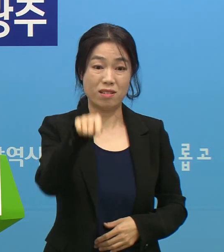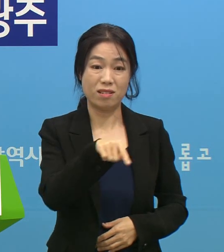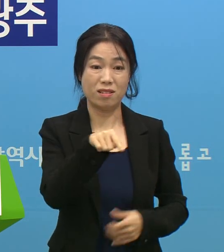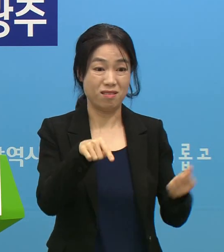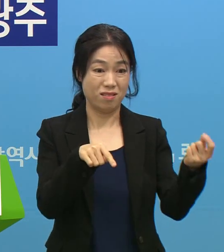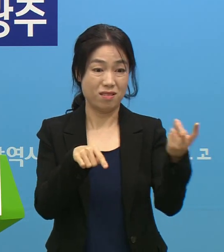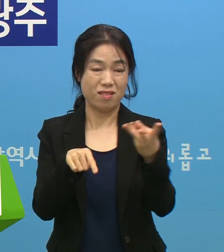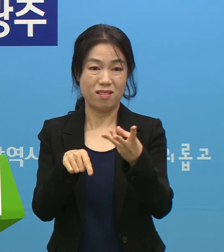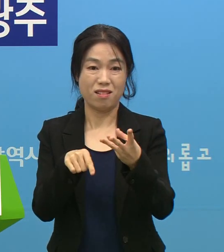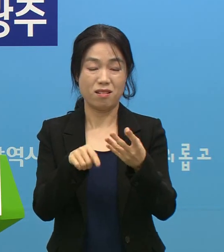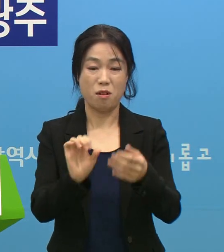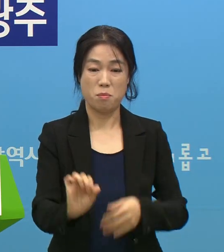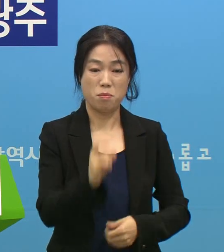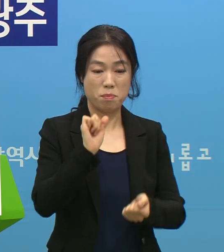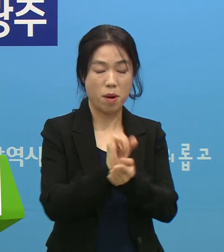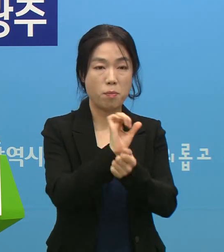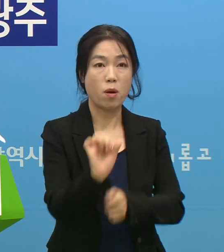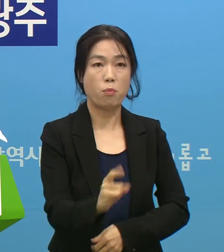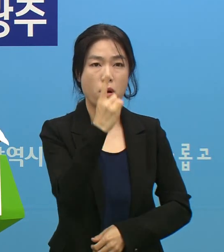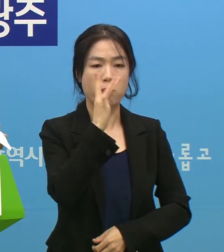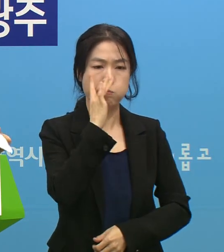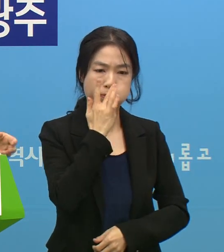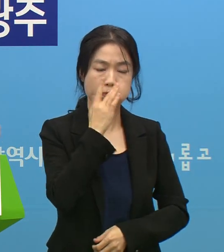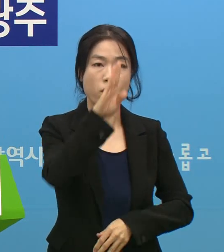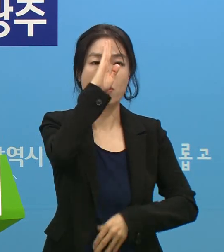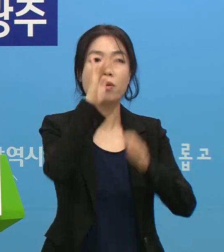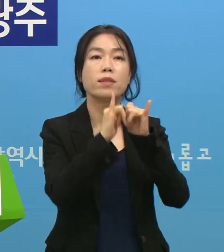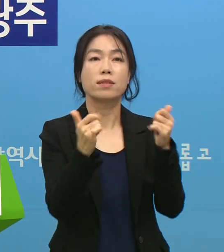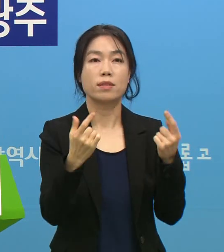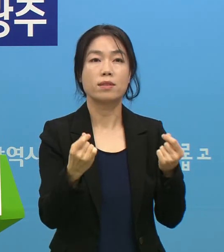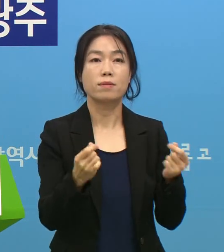굴명으로 분류된 환자입니다.